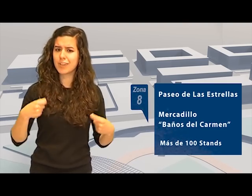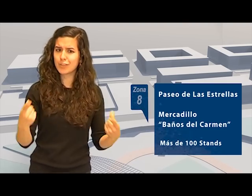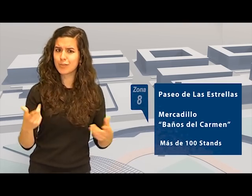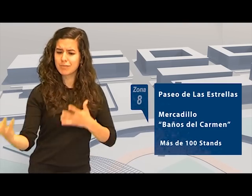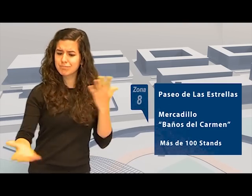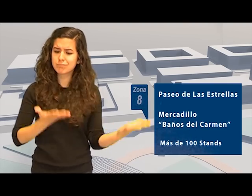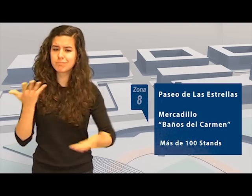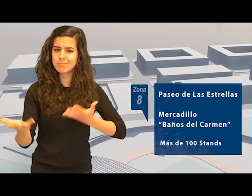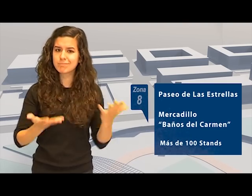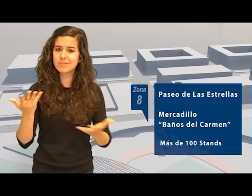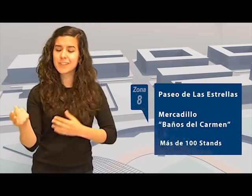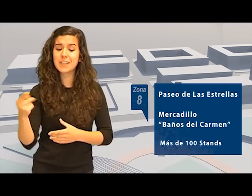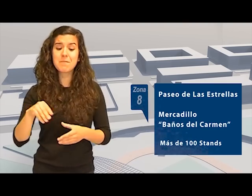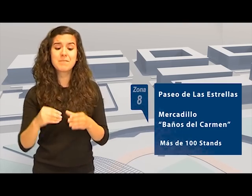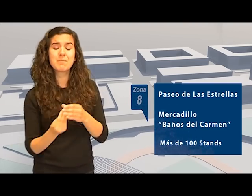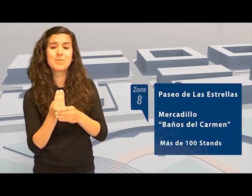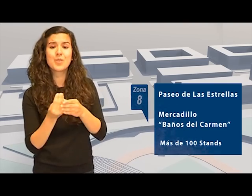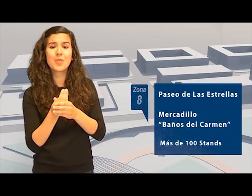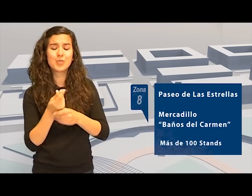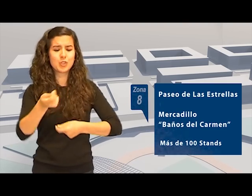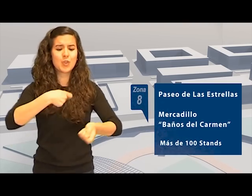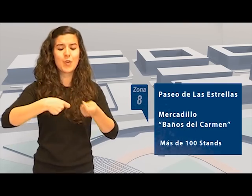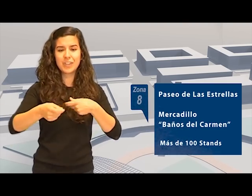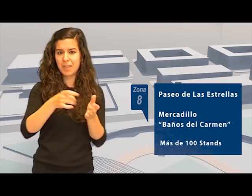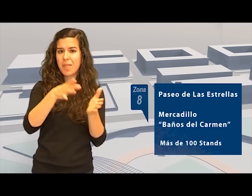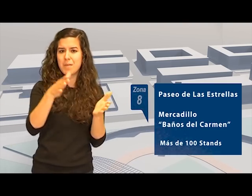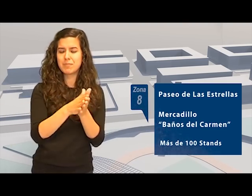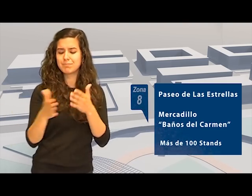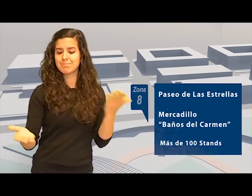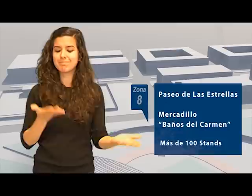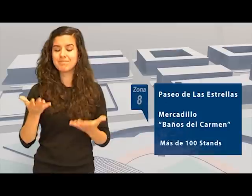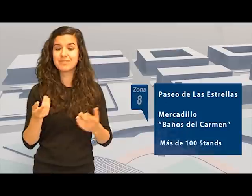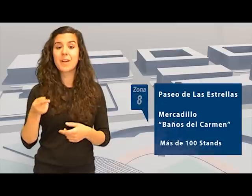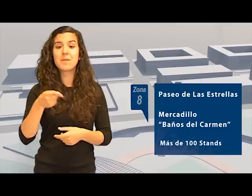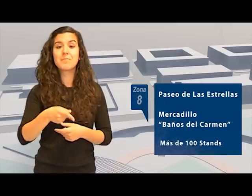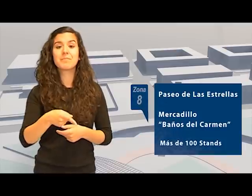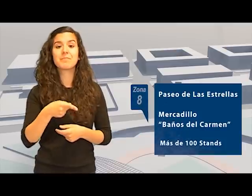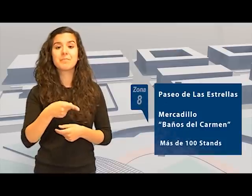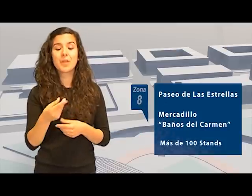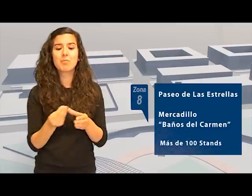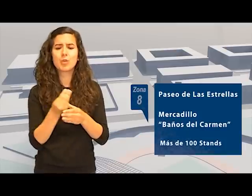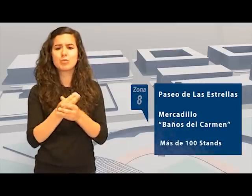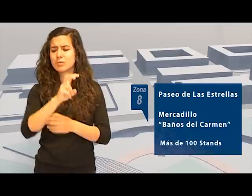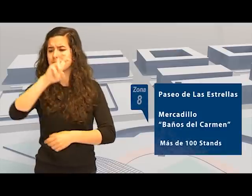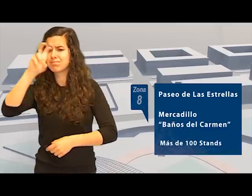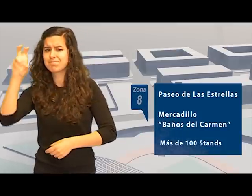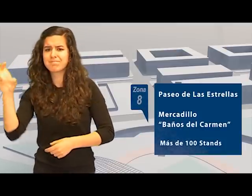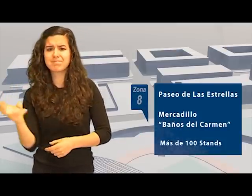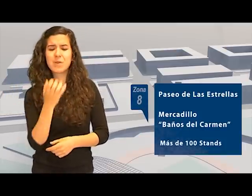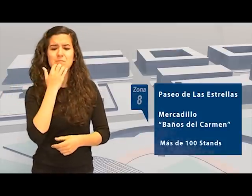alimentación ecológica y promocionar en general los productos y comercios locales. El Mercadillo ofrecerá así productos tan variados